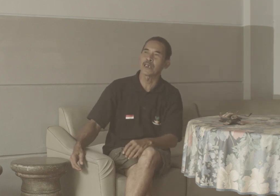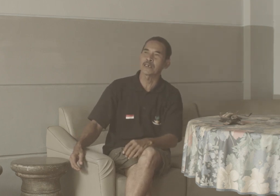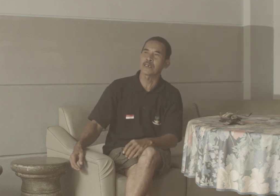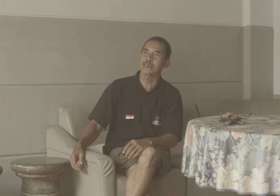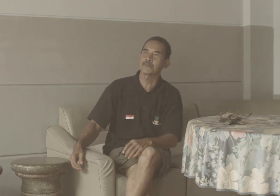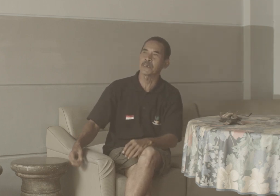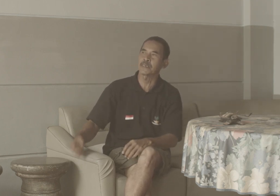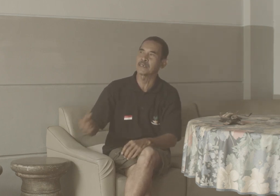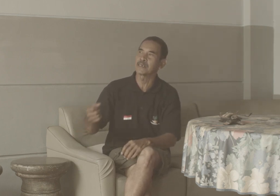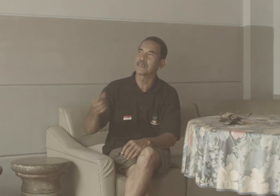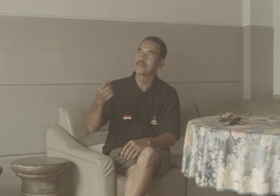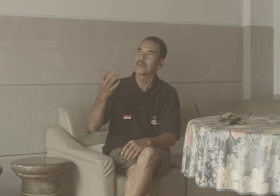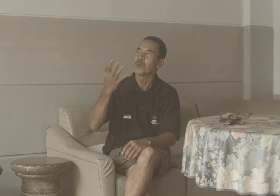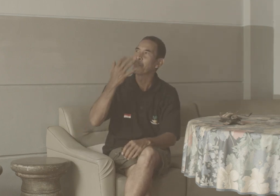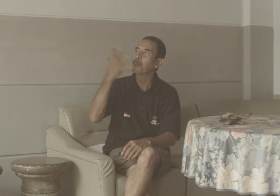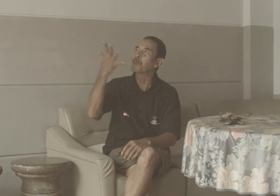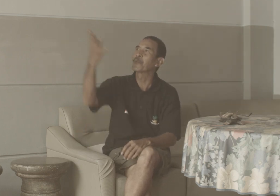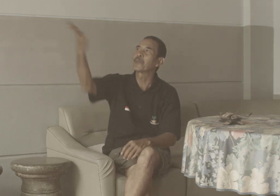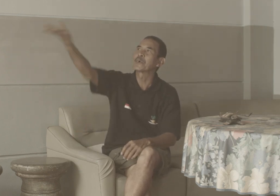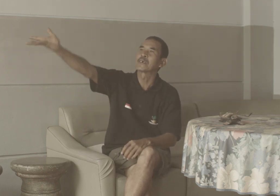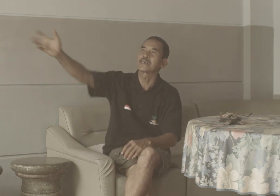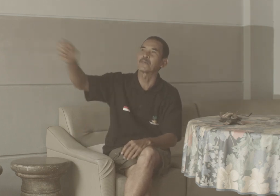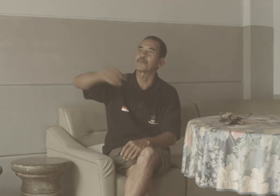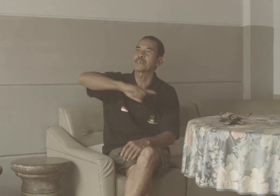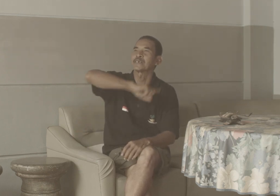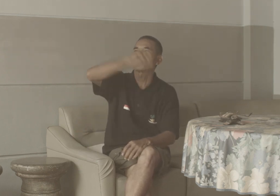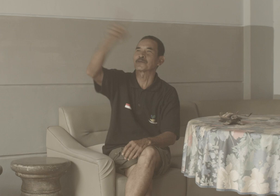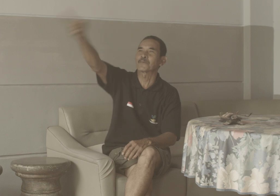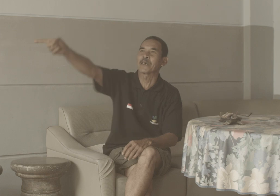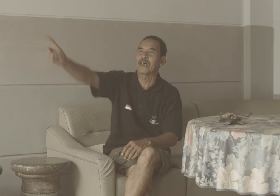mengatakan Seperti Nah Mungkin Dia itu Terbang